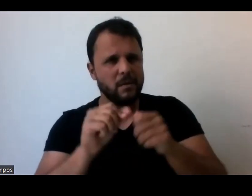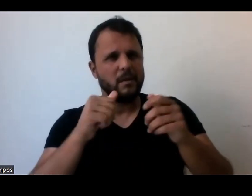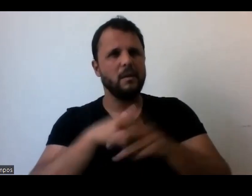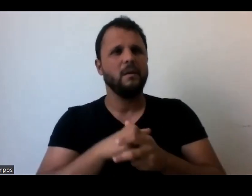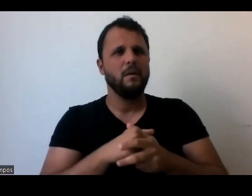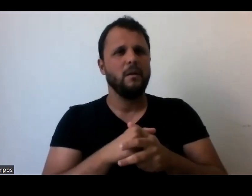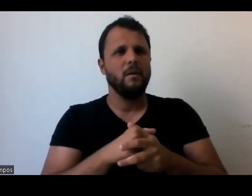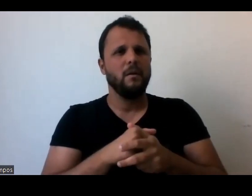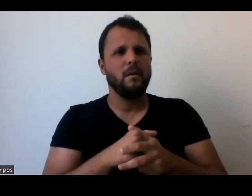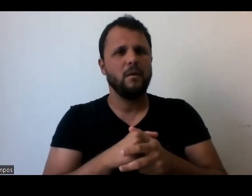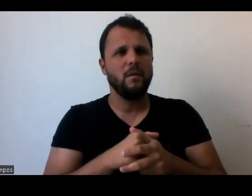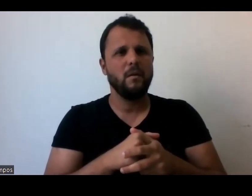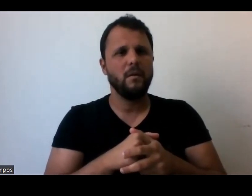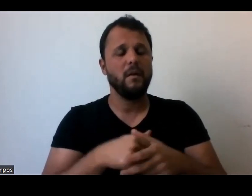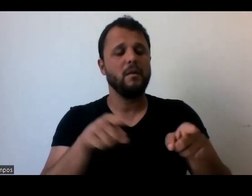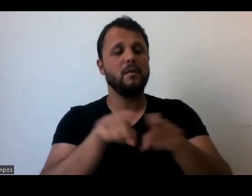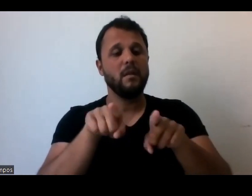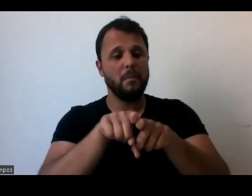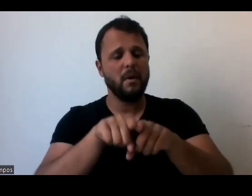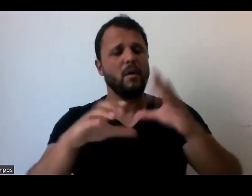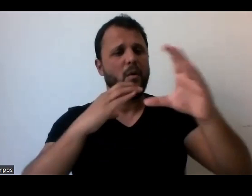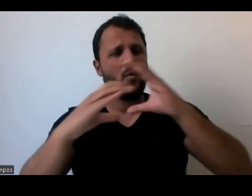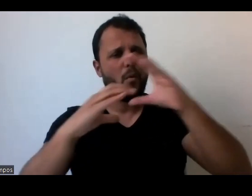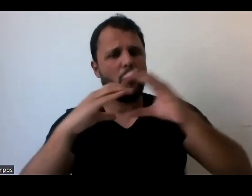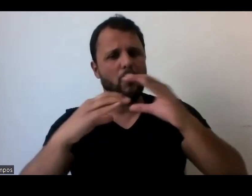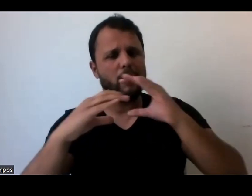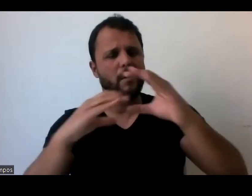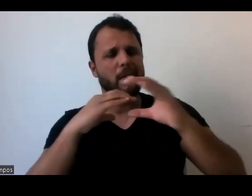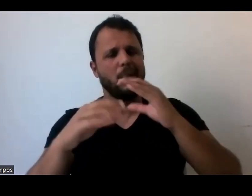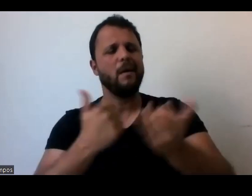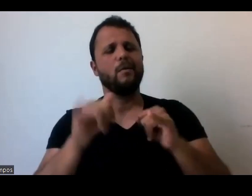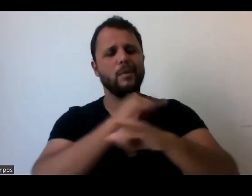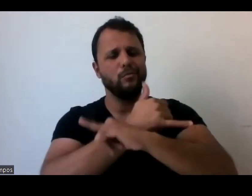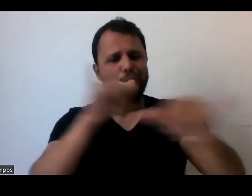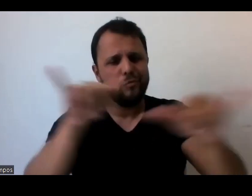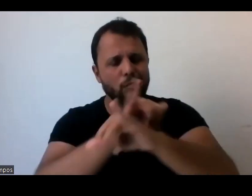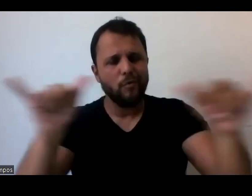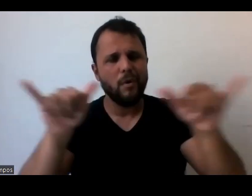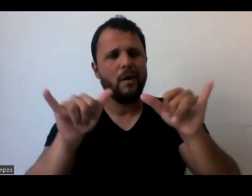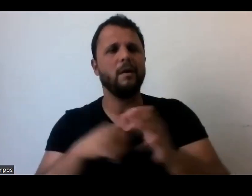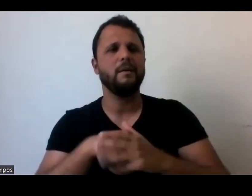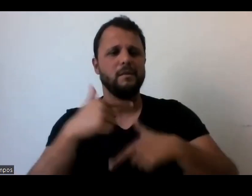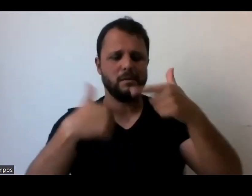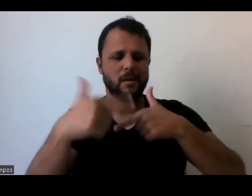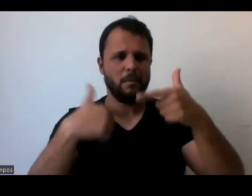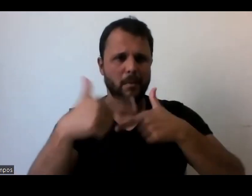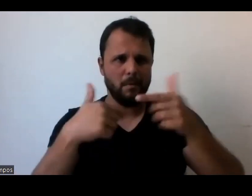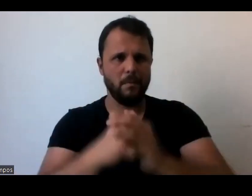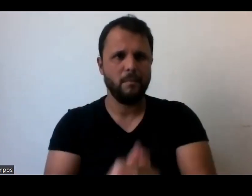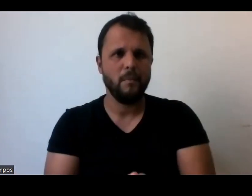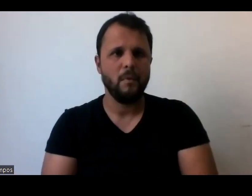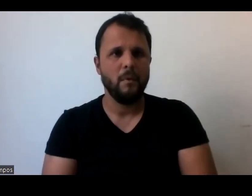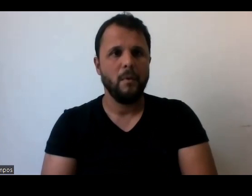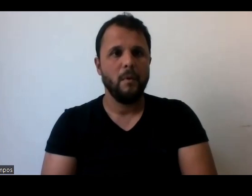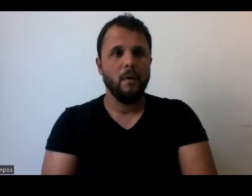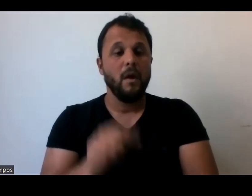tomada de decisão e a comunicação, né, a comunicação disso. Olha, eu vou falar um pouco menos